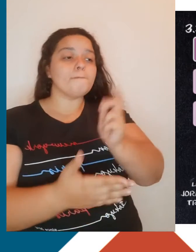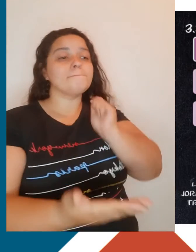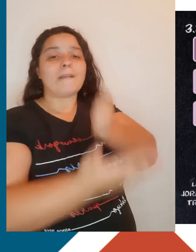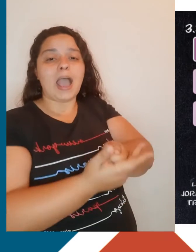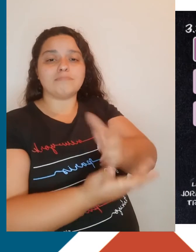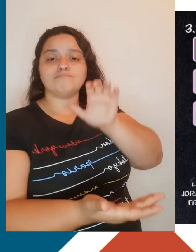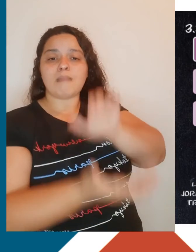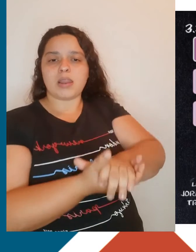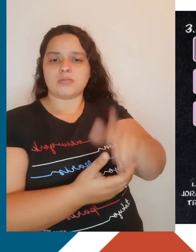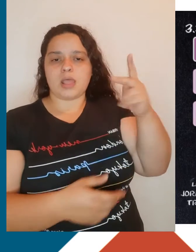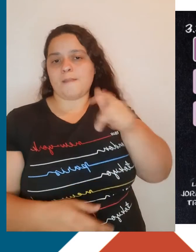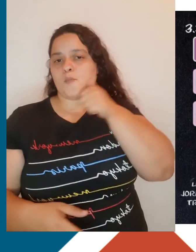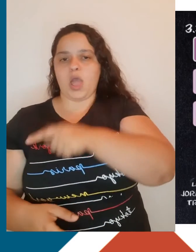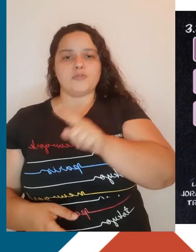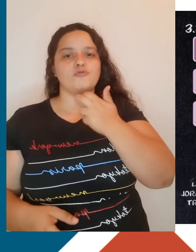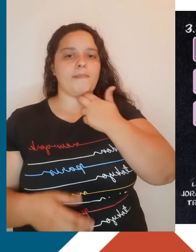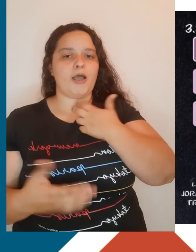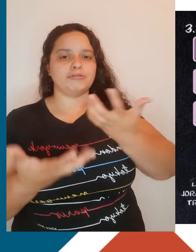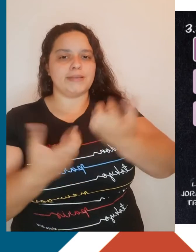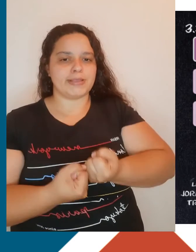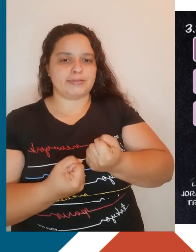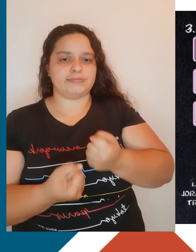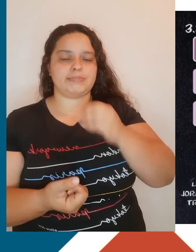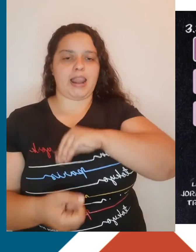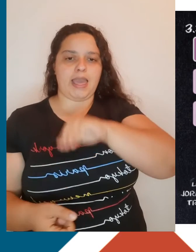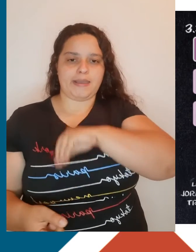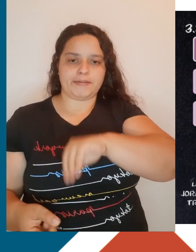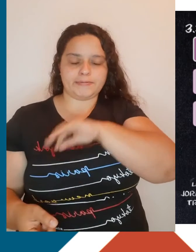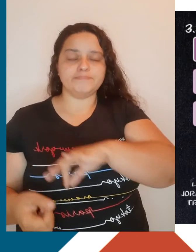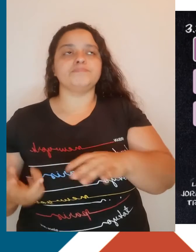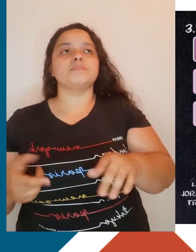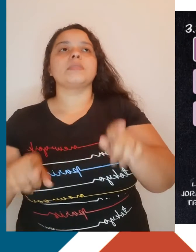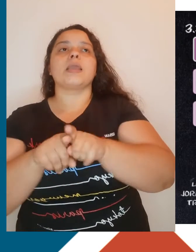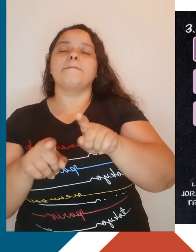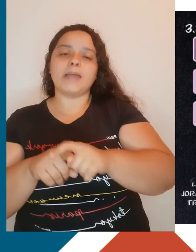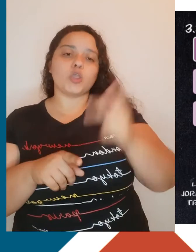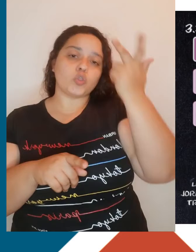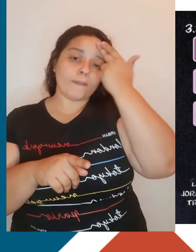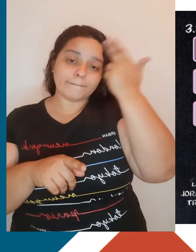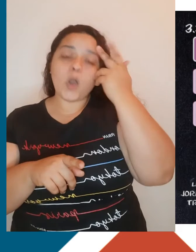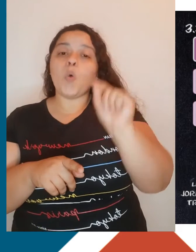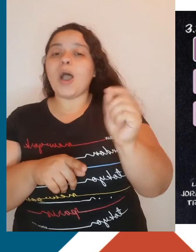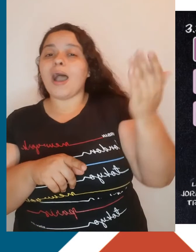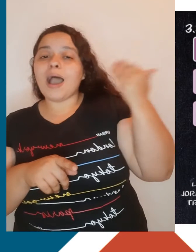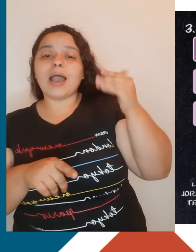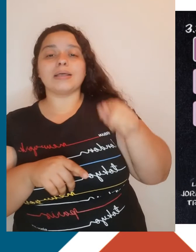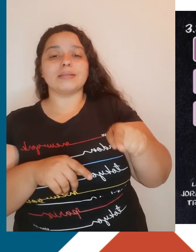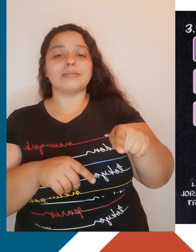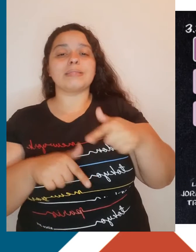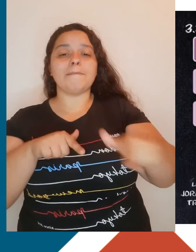poderia receber o seu salário. Assim como era comum também o trabalho infantil em minas e fábricas de tecidos.